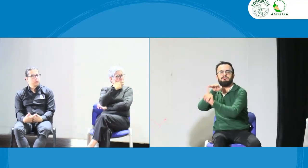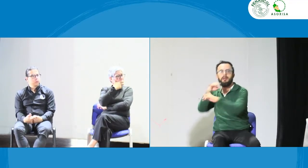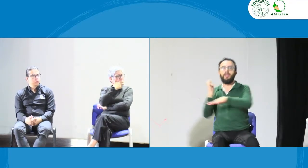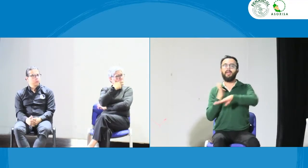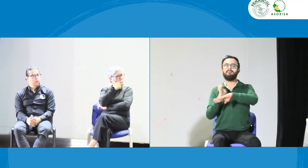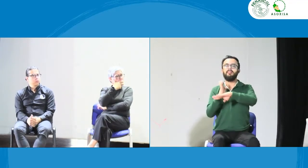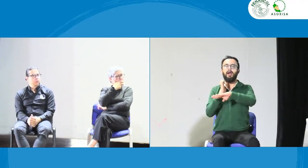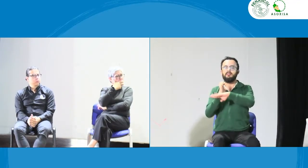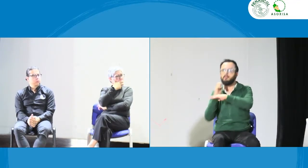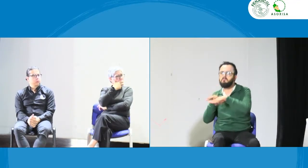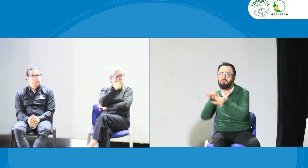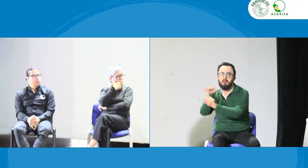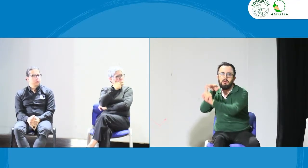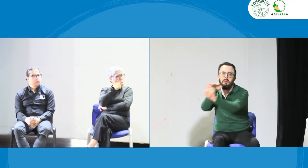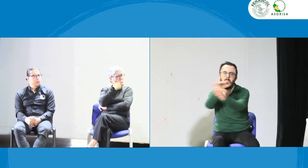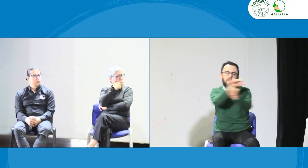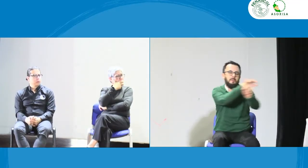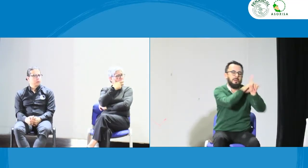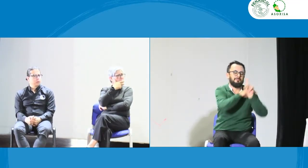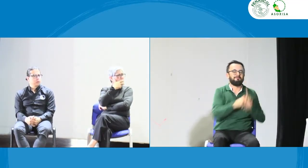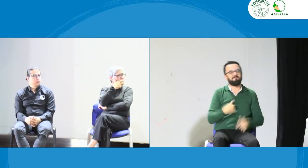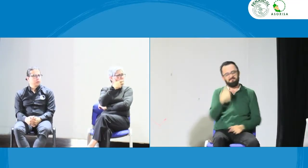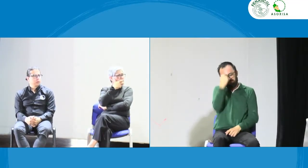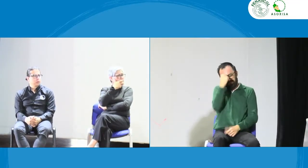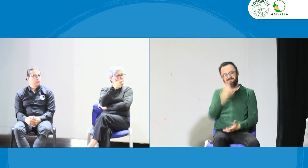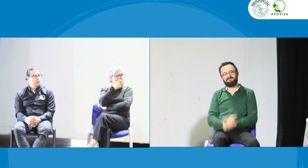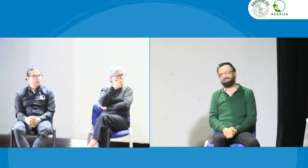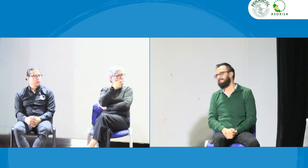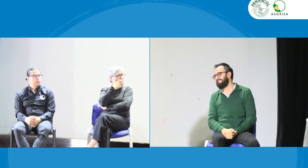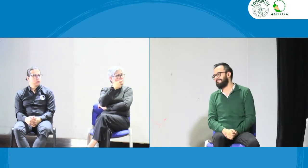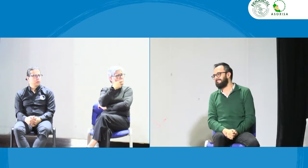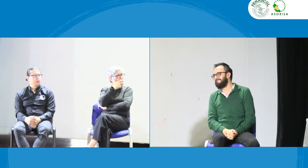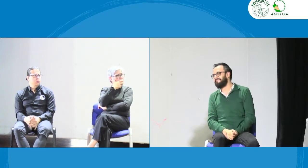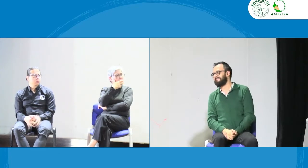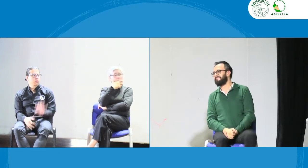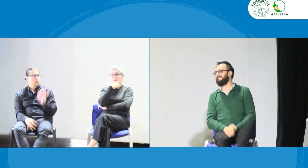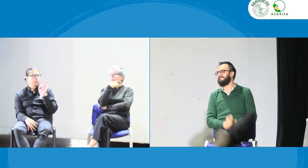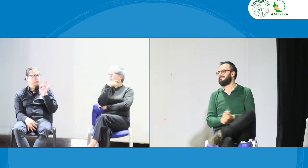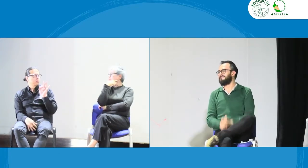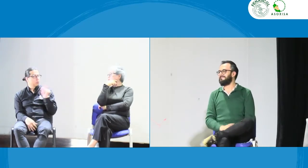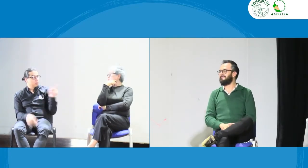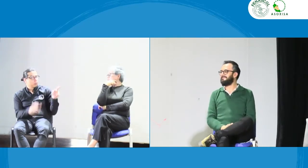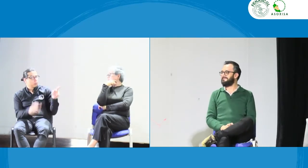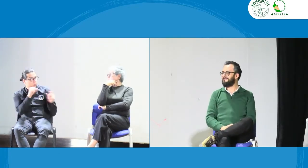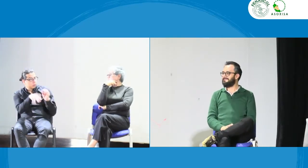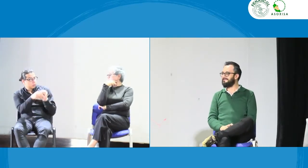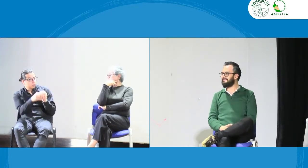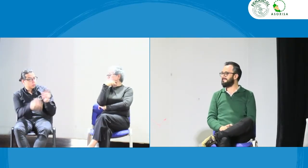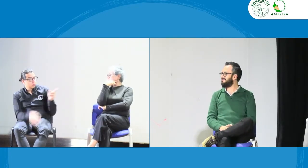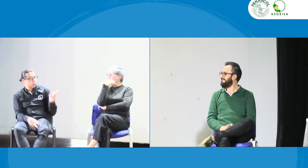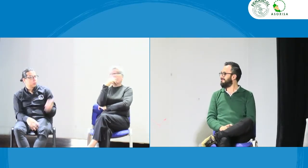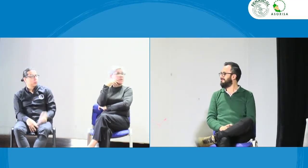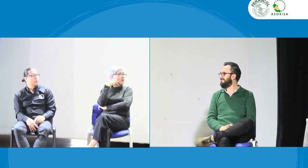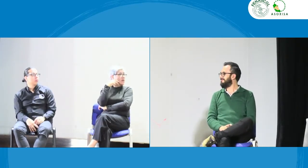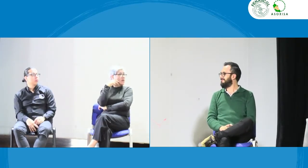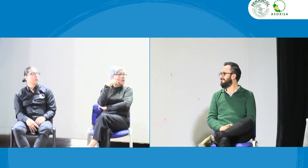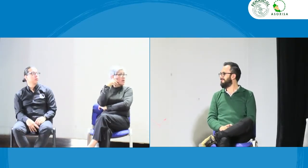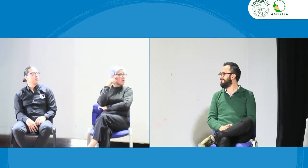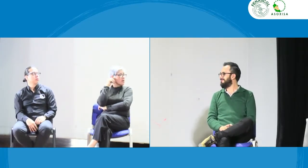legales que están allí dentro de ese código de ética. Y yo pienso que esa es la incidencia que se va a hacer con las entidades. Perfecto, muy bien, Sebastián. Me